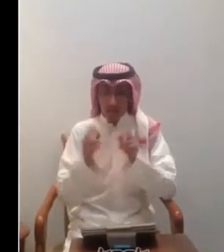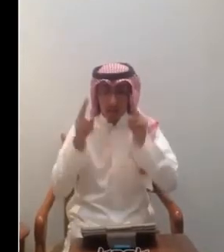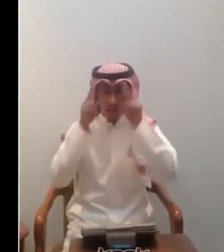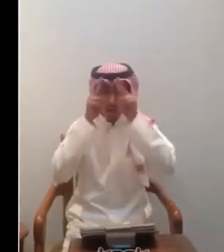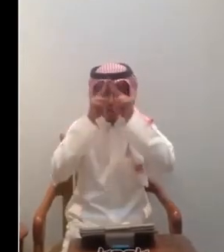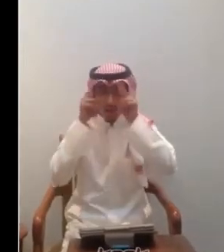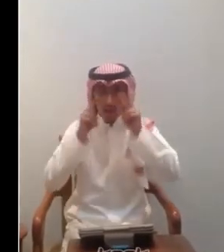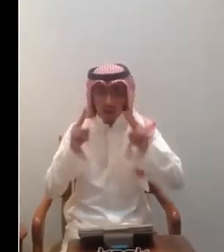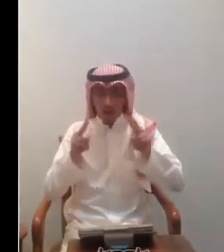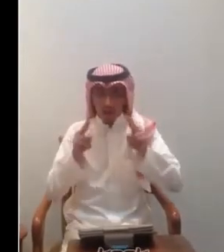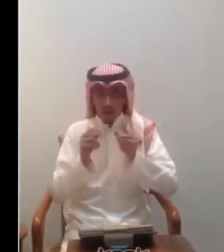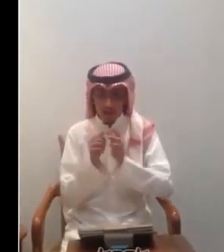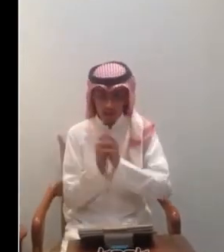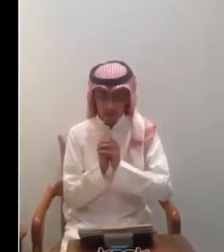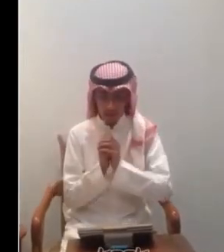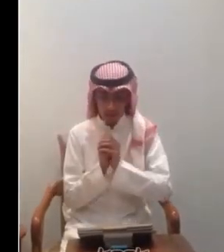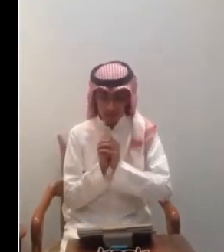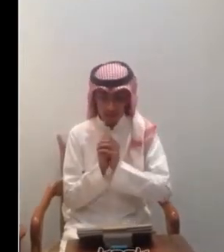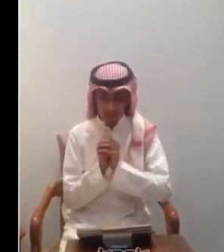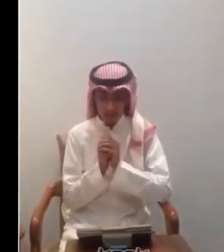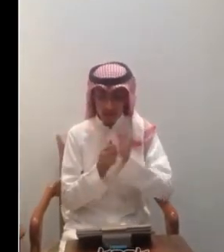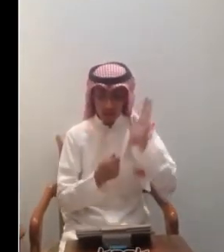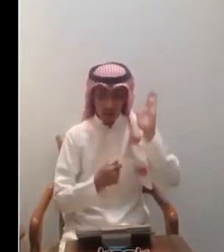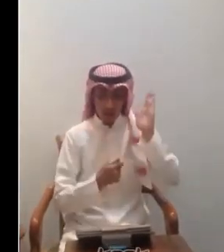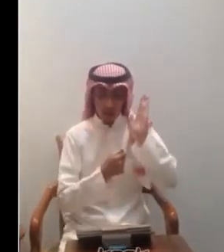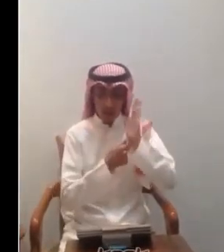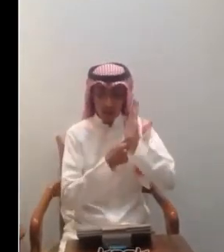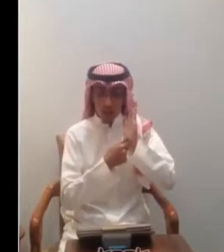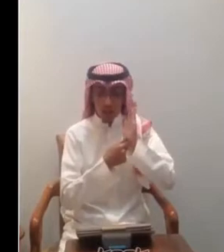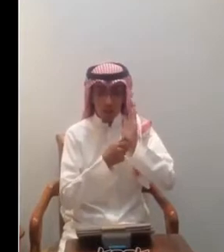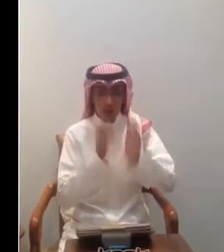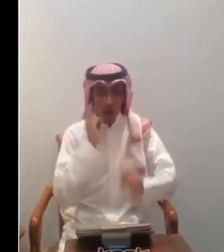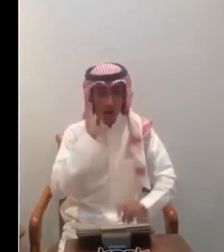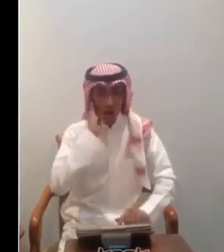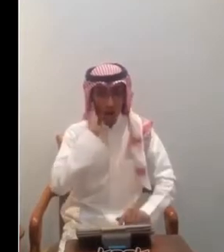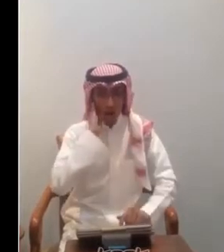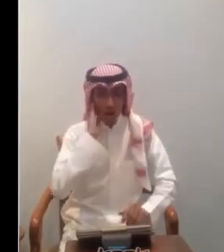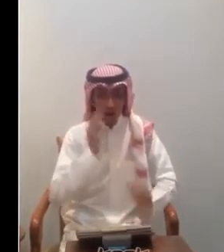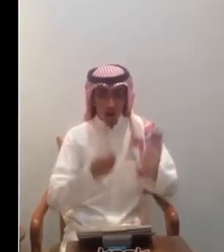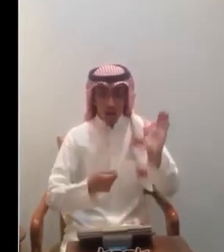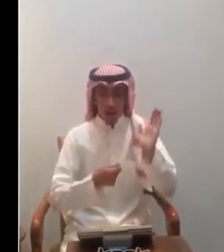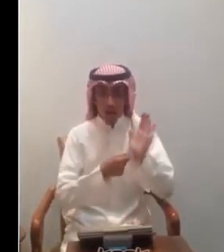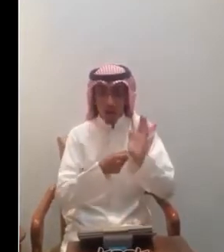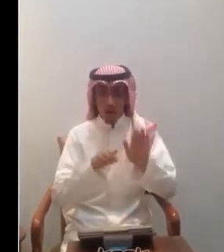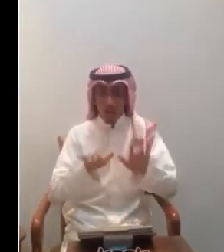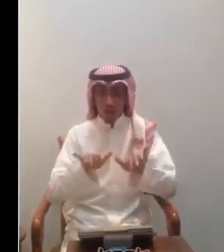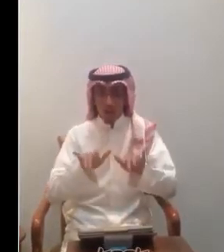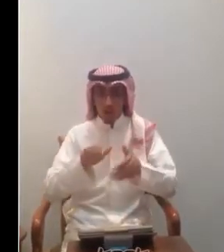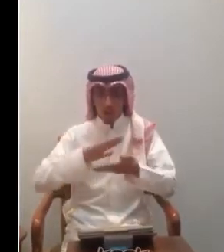كهرب شحر الجوال الشحر اللابتوب